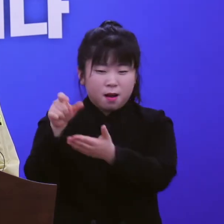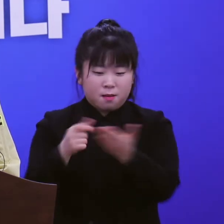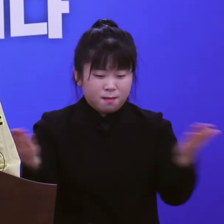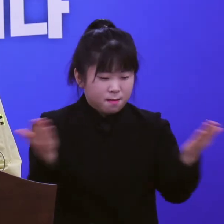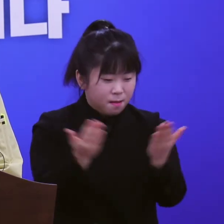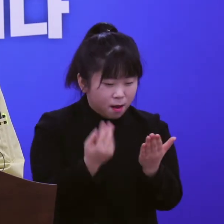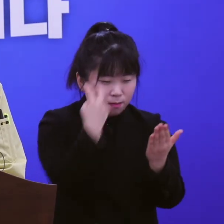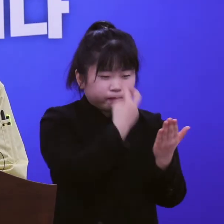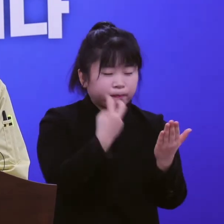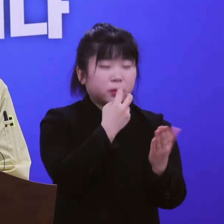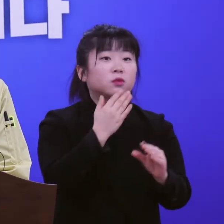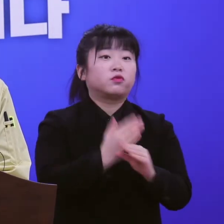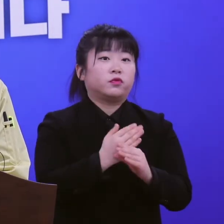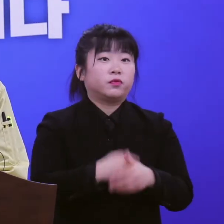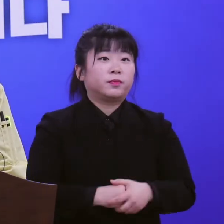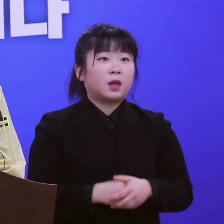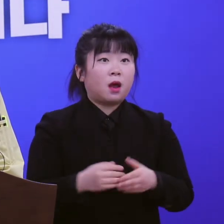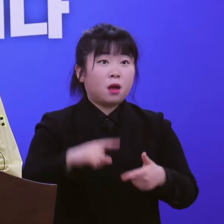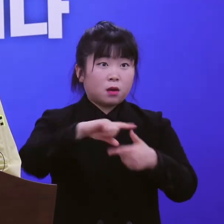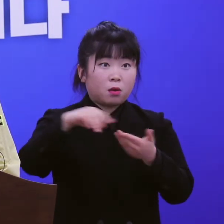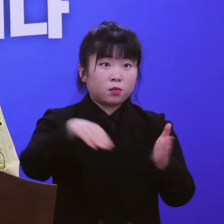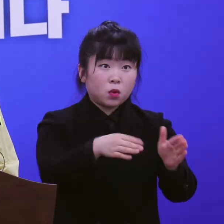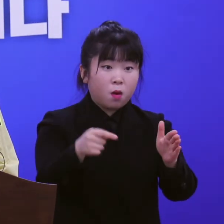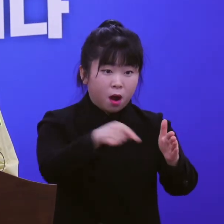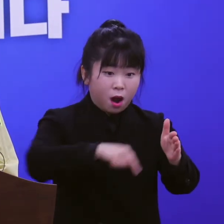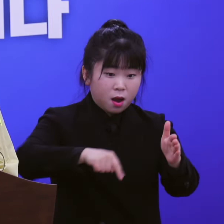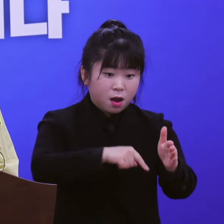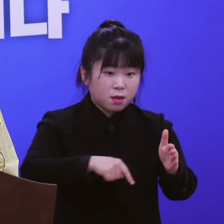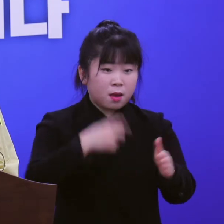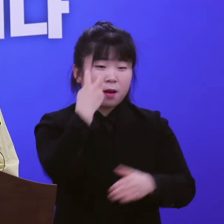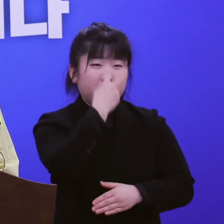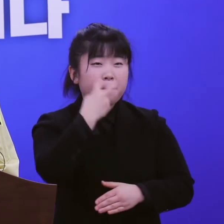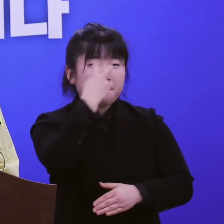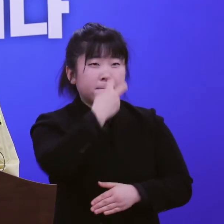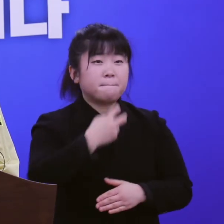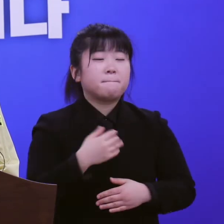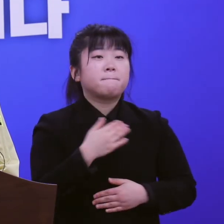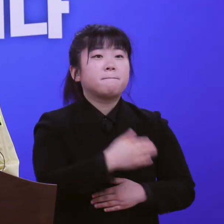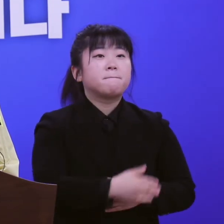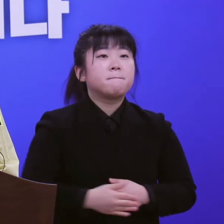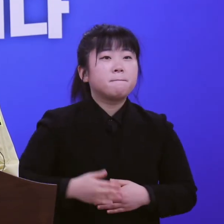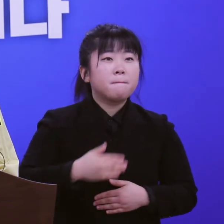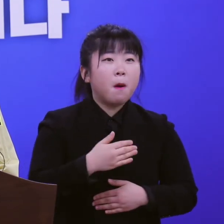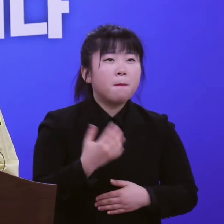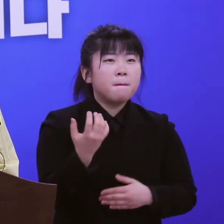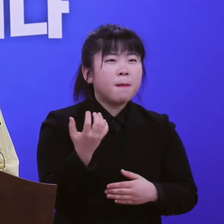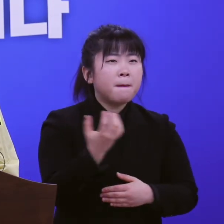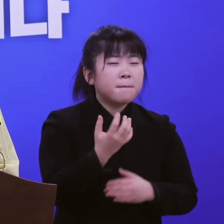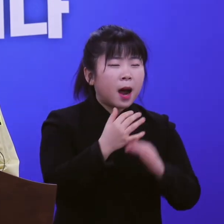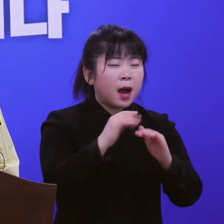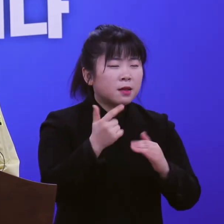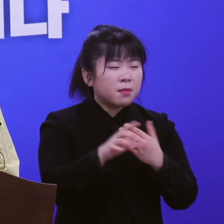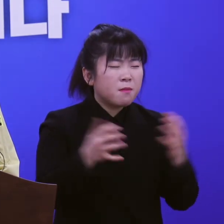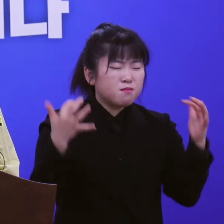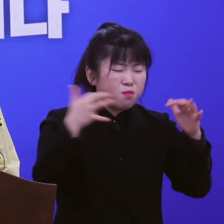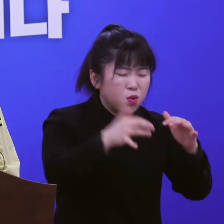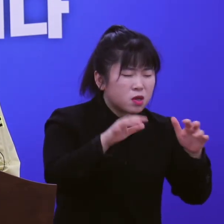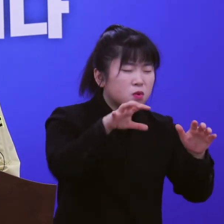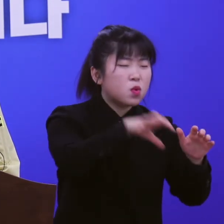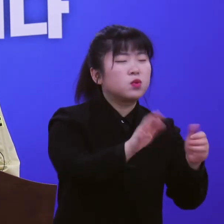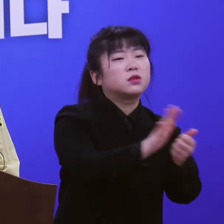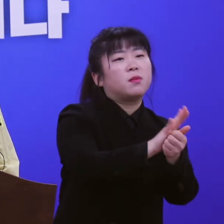있습니다. 우리도가 자체 파악한 고위험군 종사자 383명에 대한 검사도